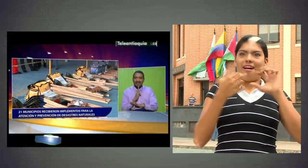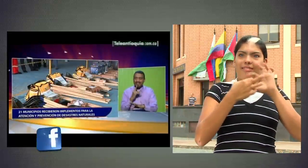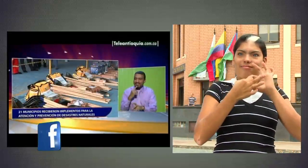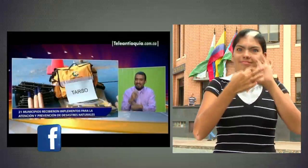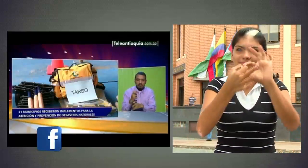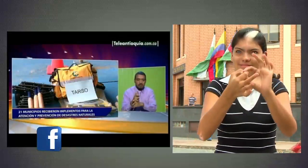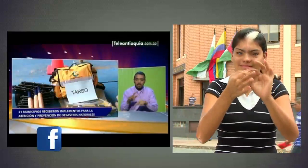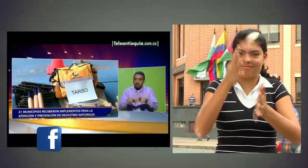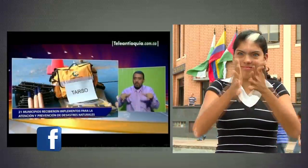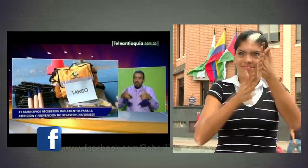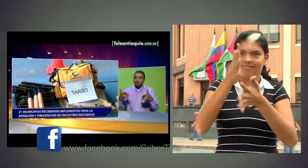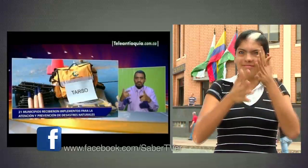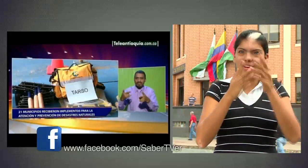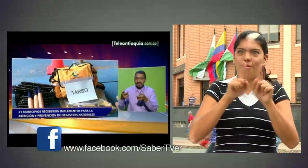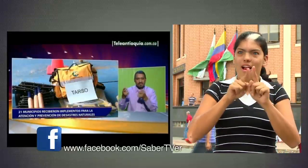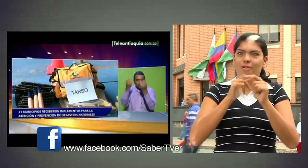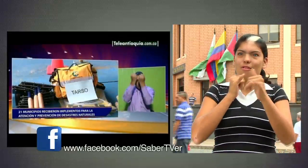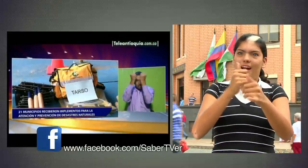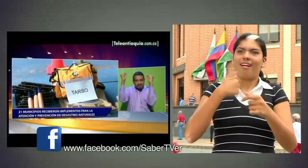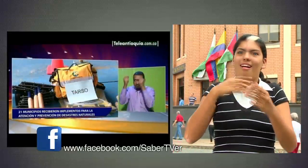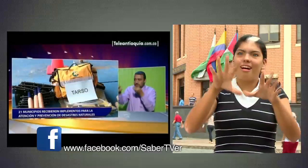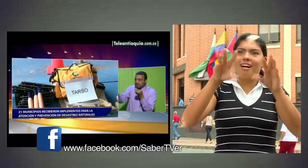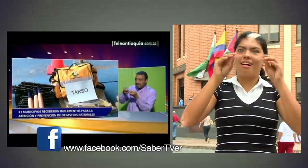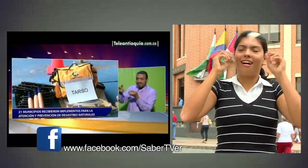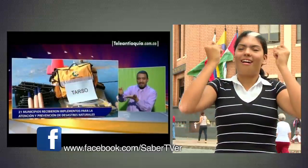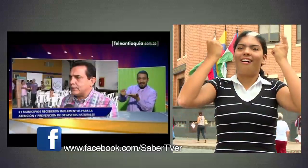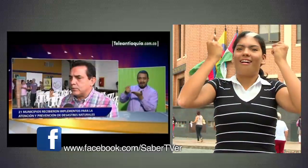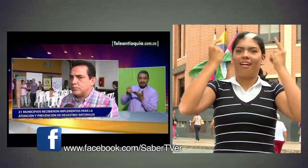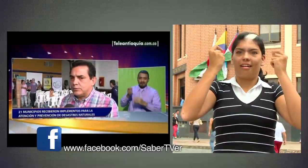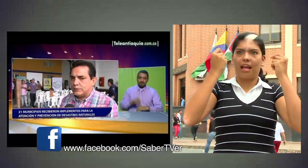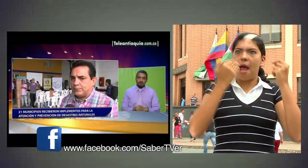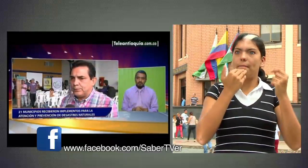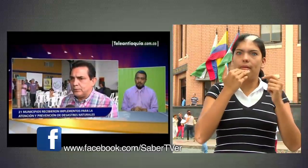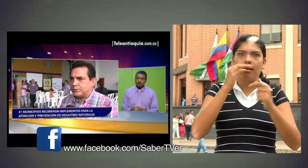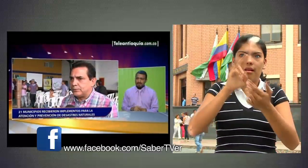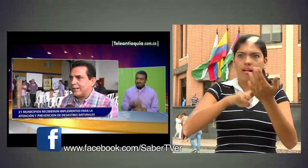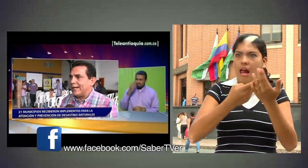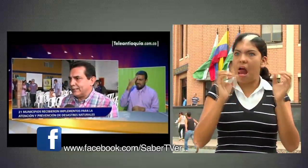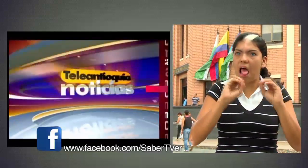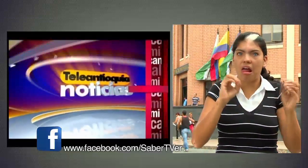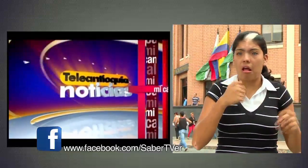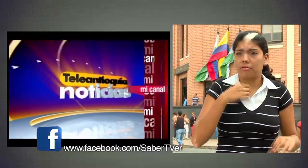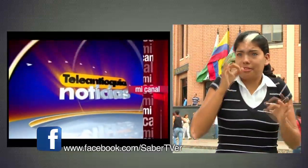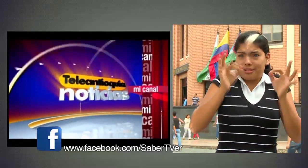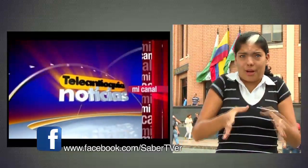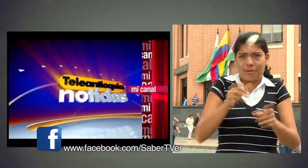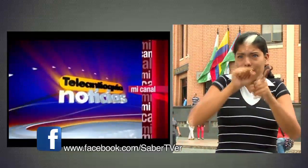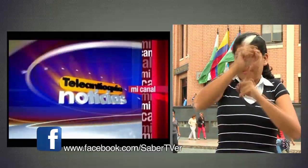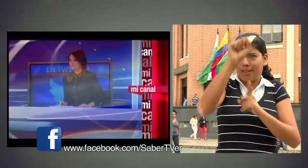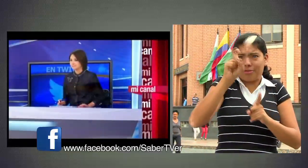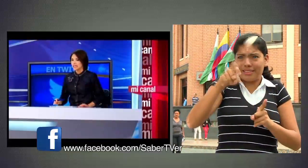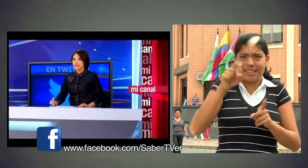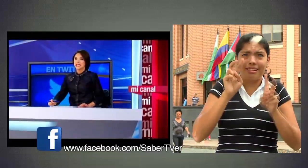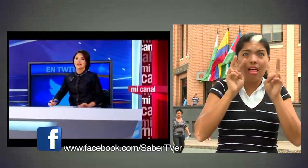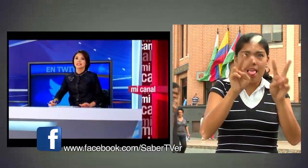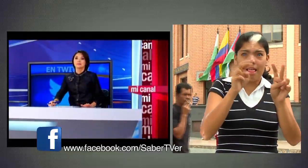intérprete en lengua de señas para personas sordas, me agradó muchísimo y me sentí muy contenta porque anteriormente no teníamos